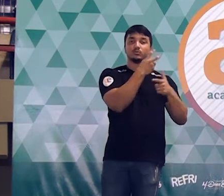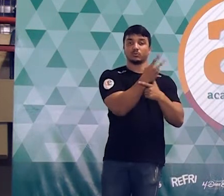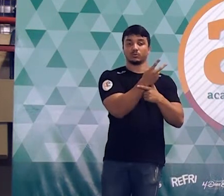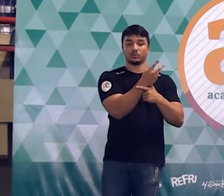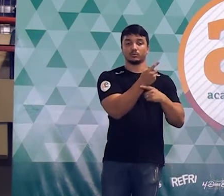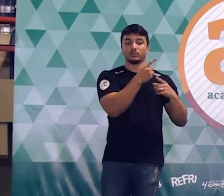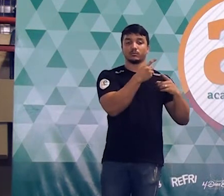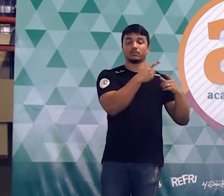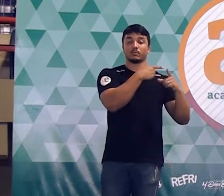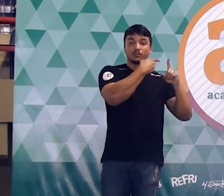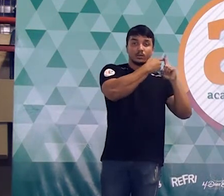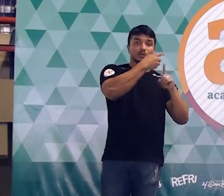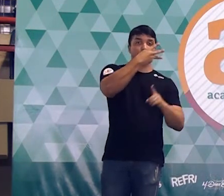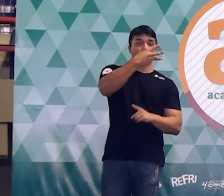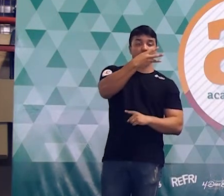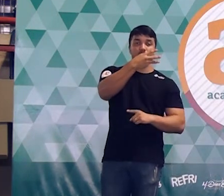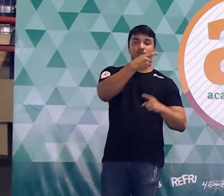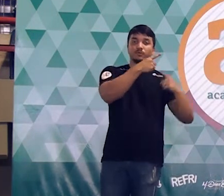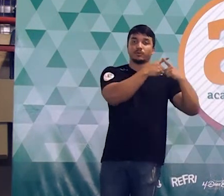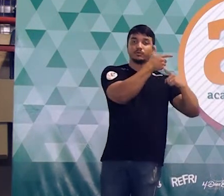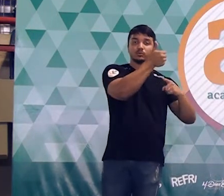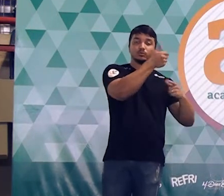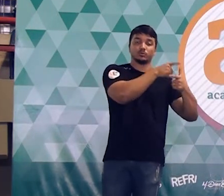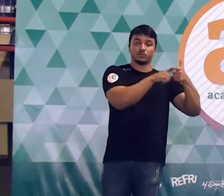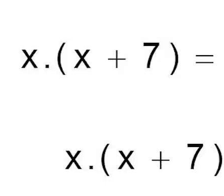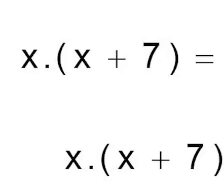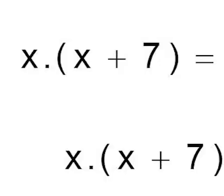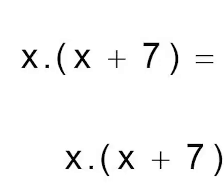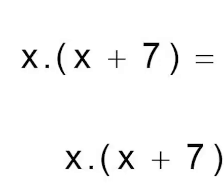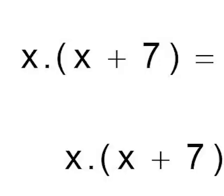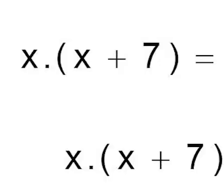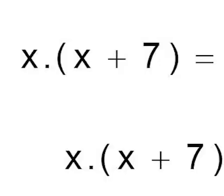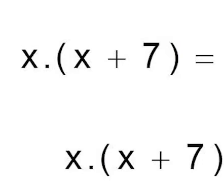3 vezes 21 dividido por 2. Está certo?